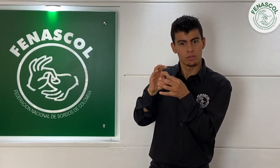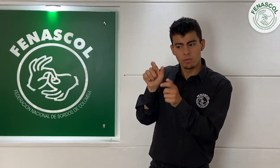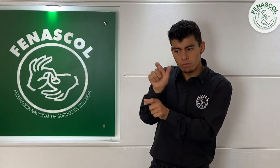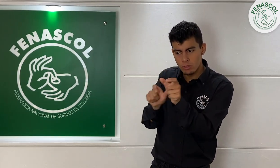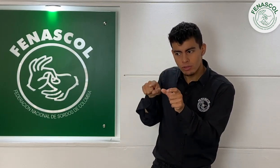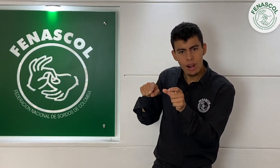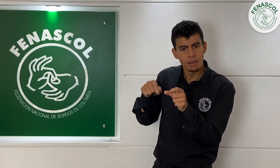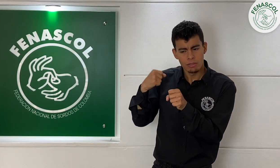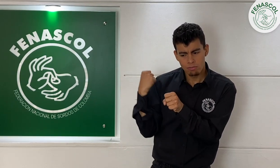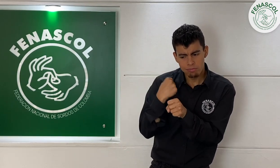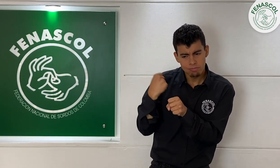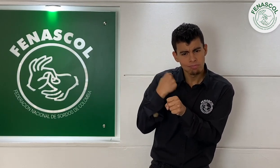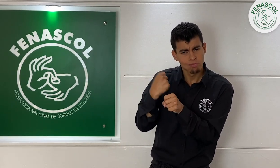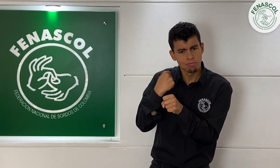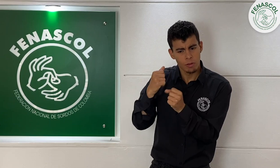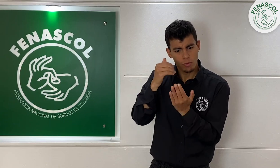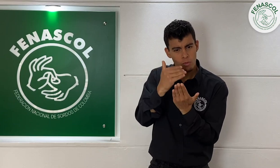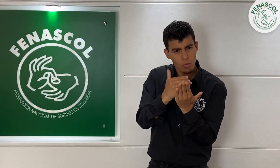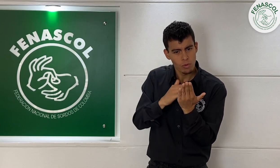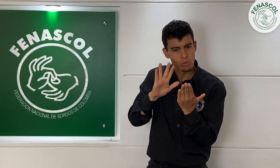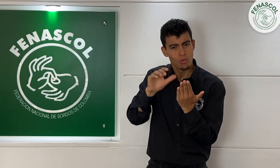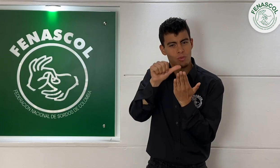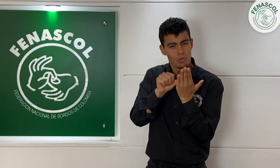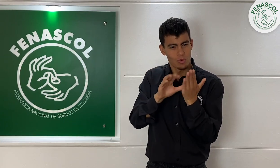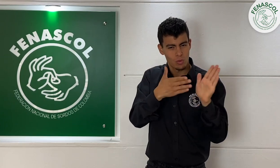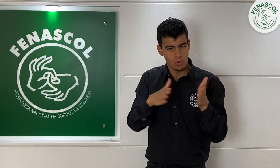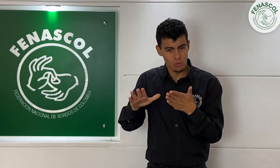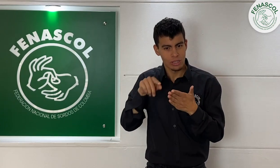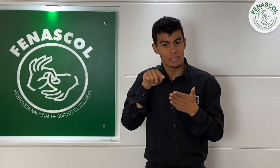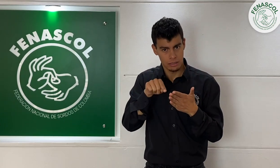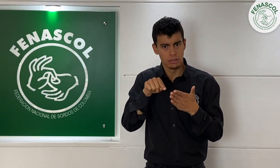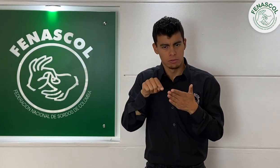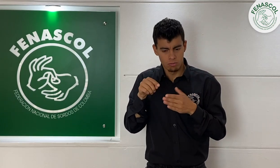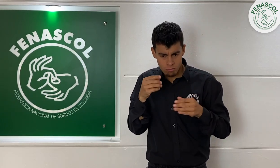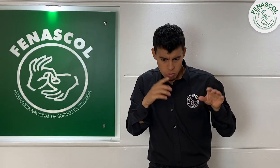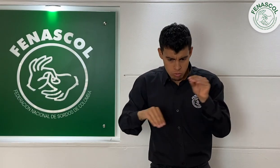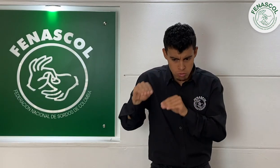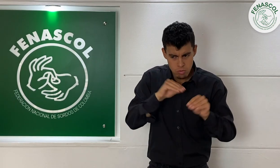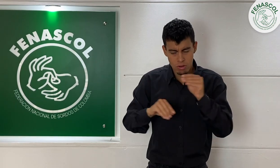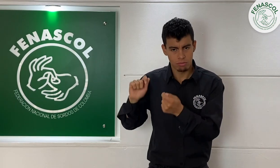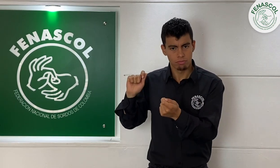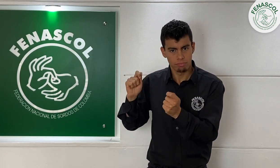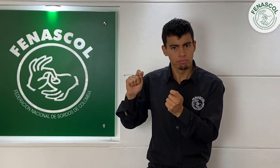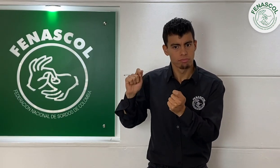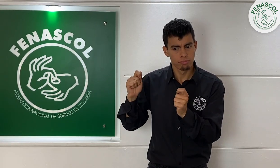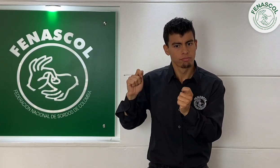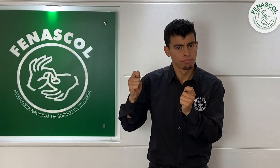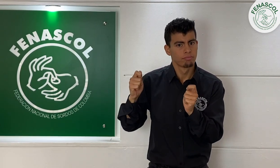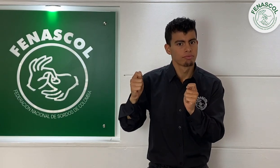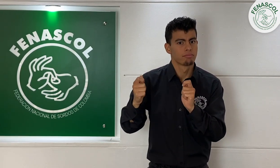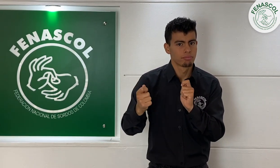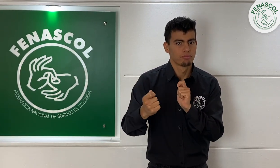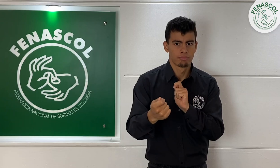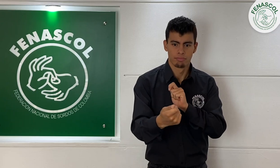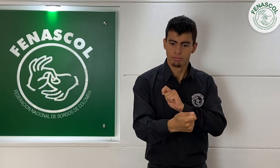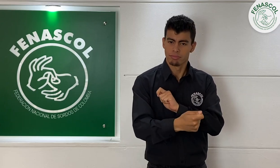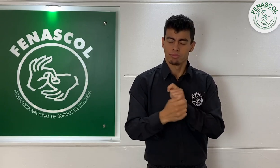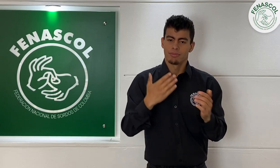en la elaboración del programa para los cursos de lengua de señas, que con el tiempo se ha ido actualizando. Algo importante